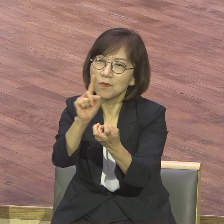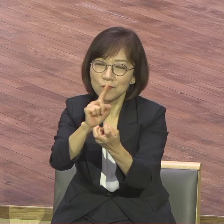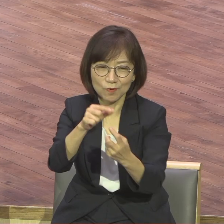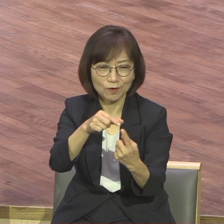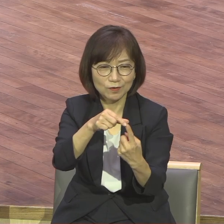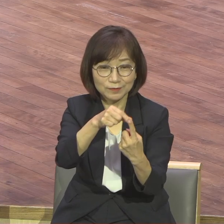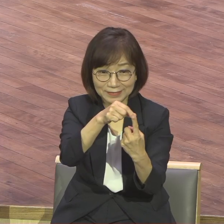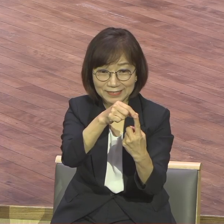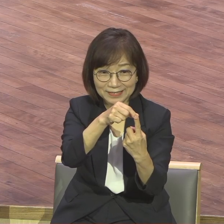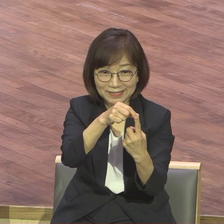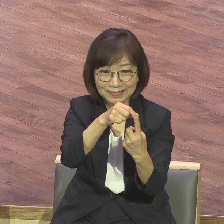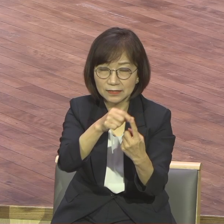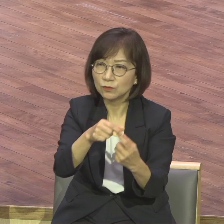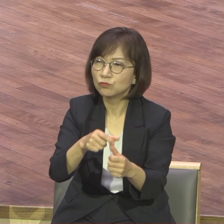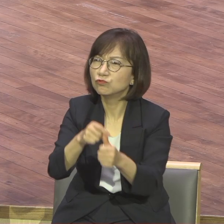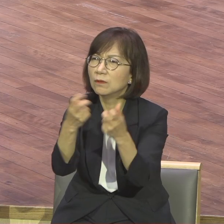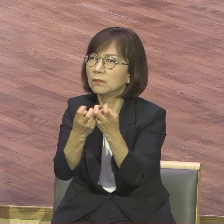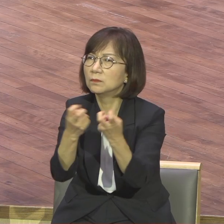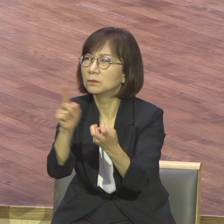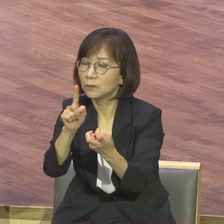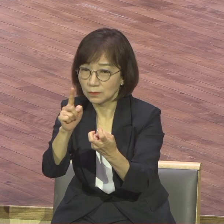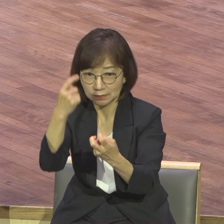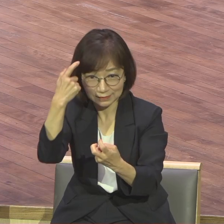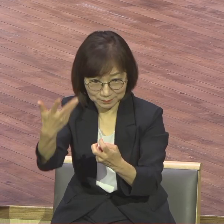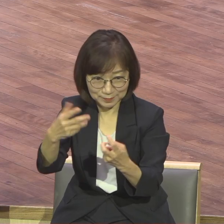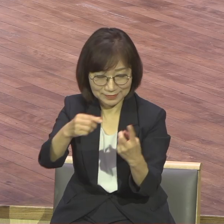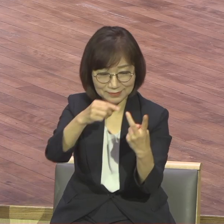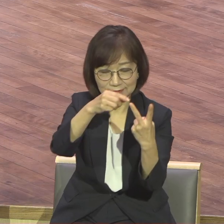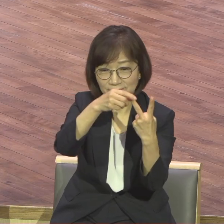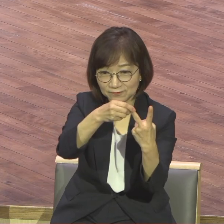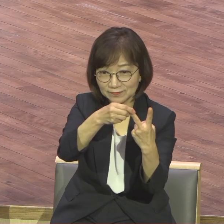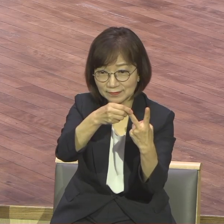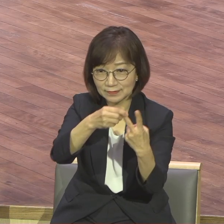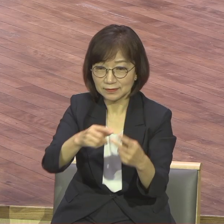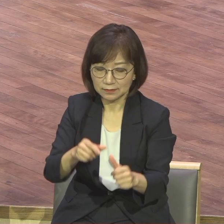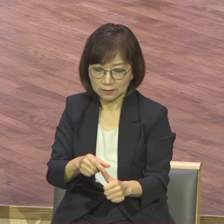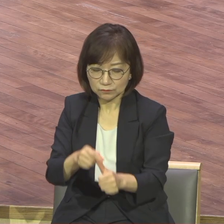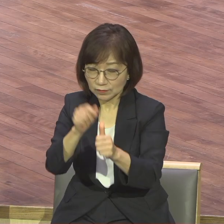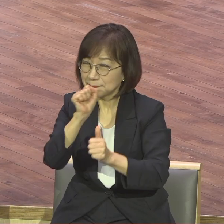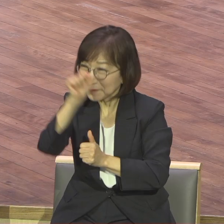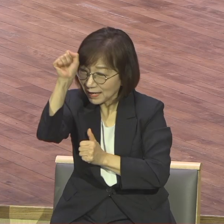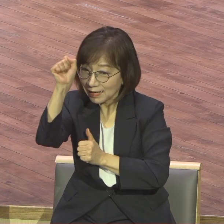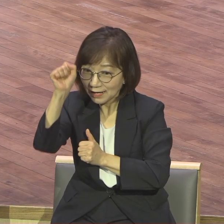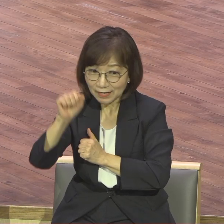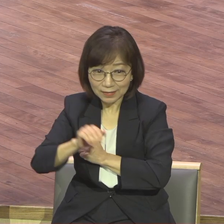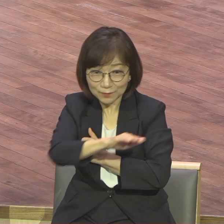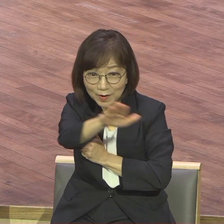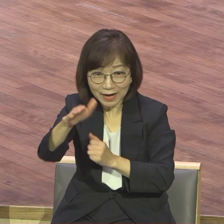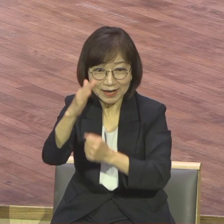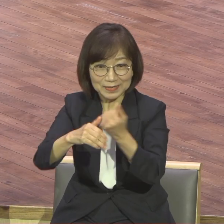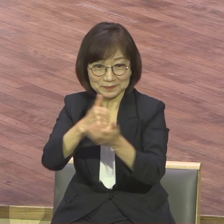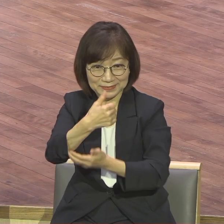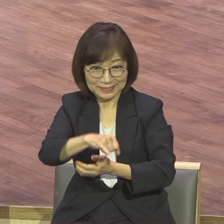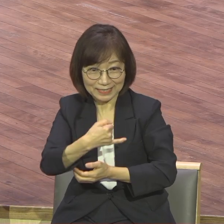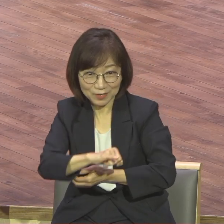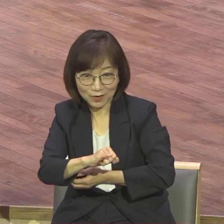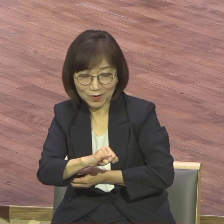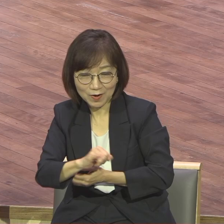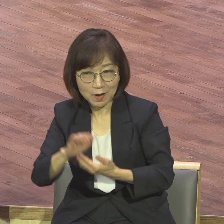하면 구원받는가? 또 하나는 구원받은 백성은 어떻게 살아갈